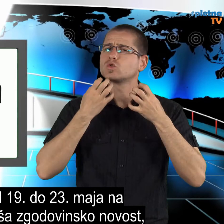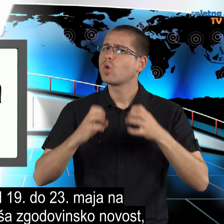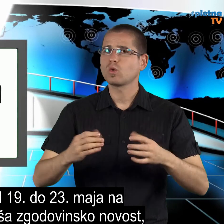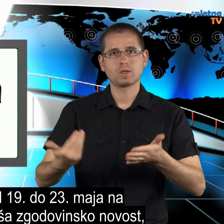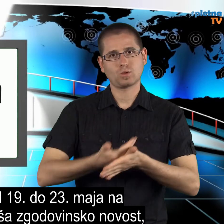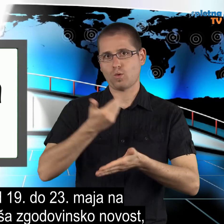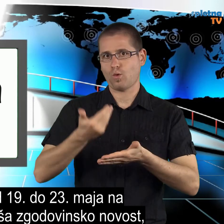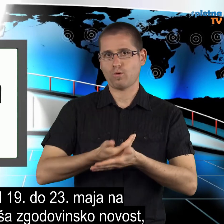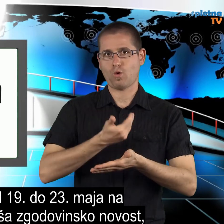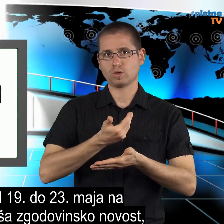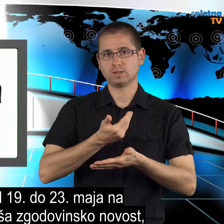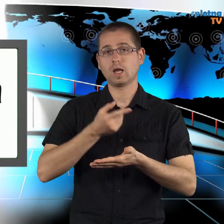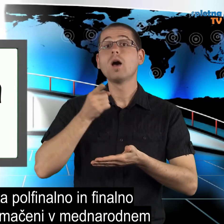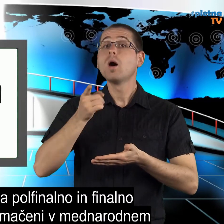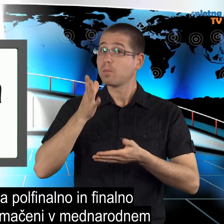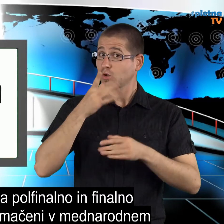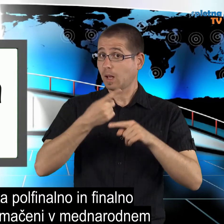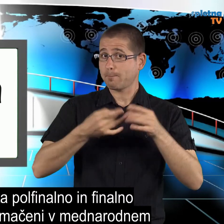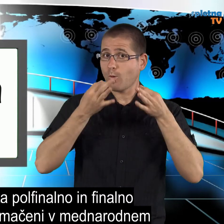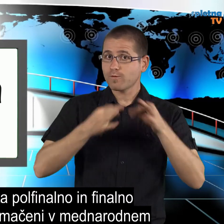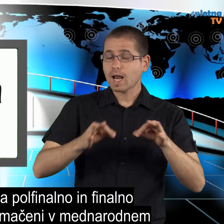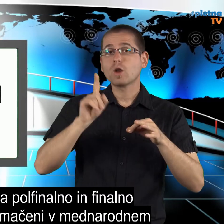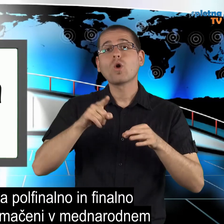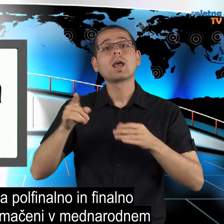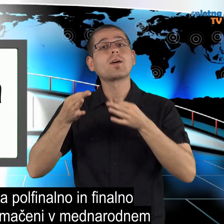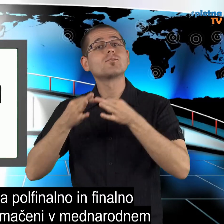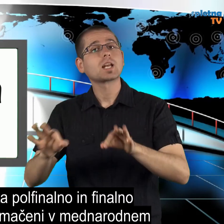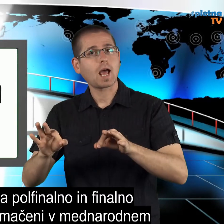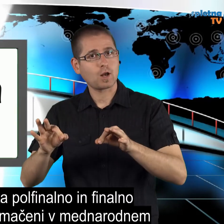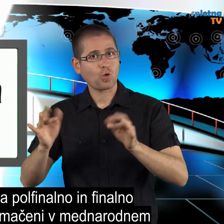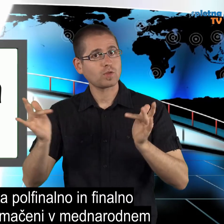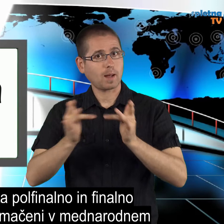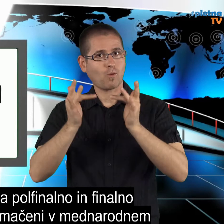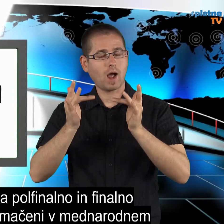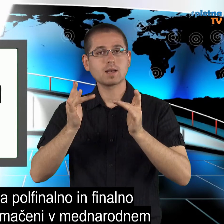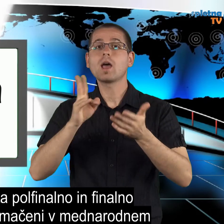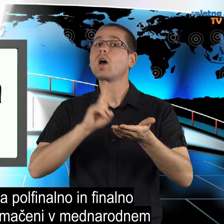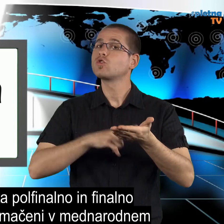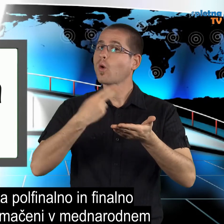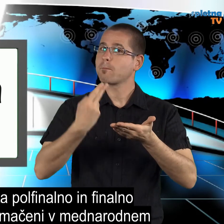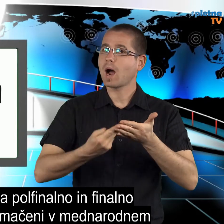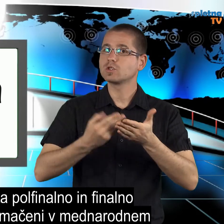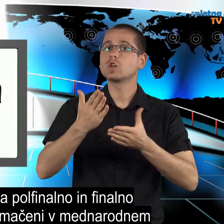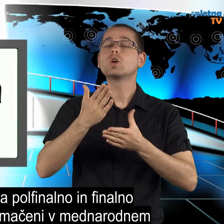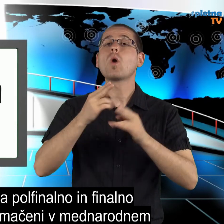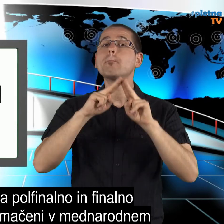novost in sicer bo sta povfinalno in finalno tekmovanje tolmačeni v mednarodnem znakovnem jeziku.